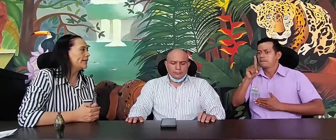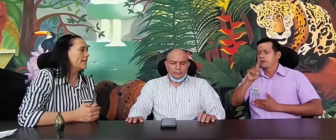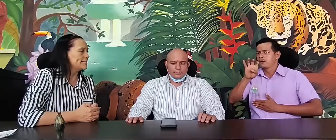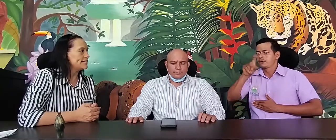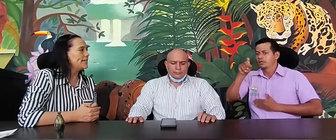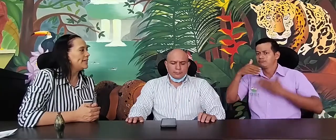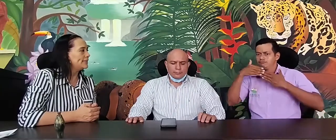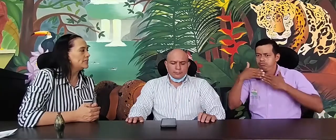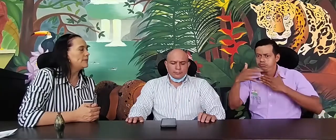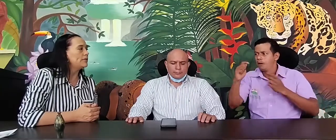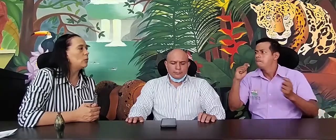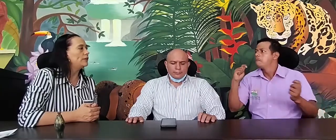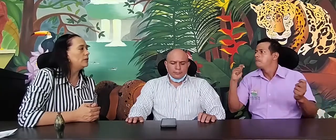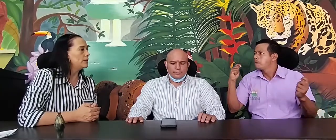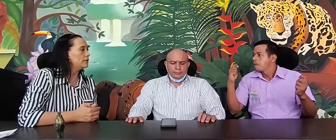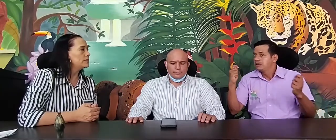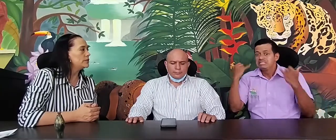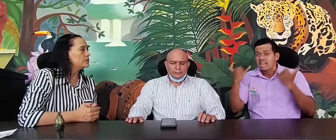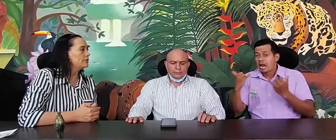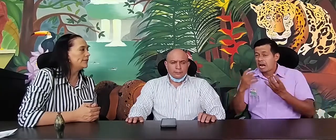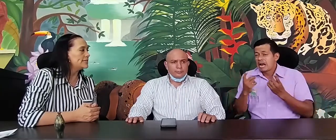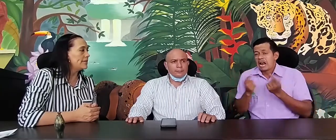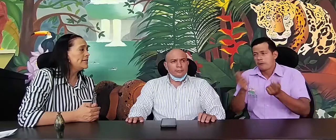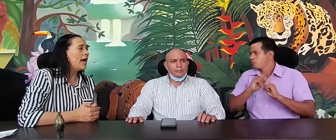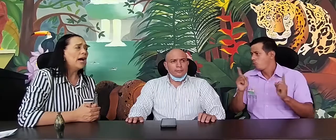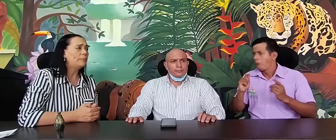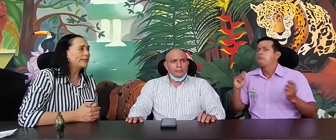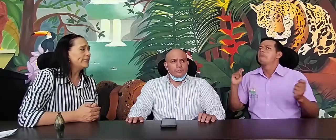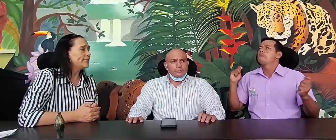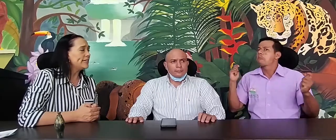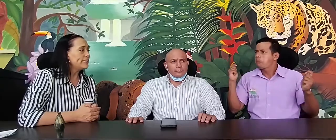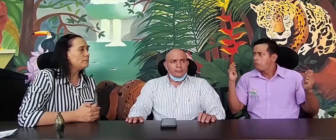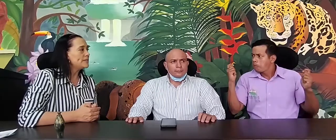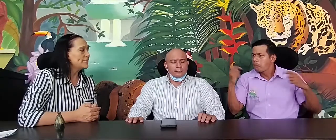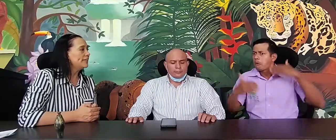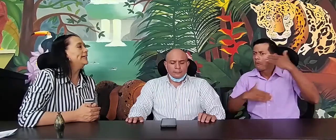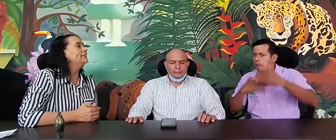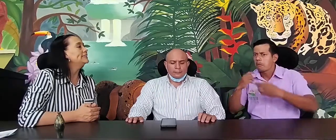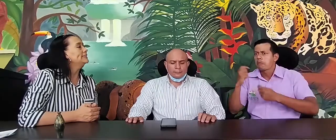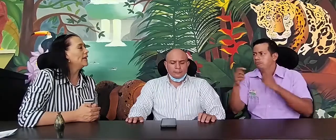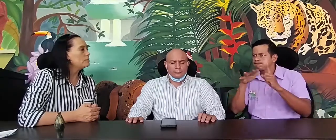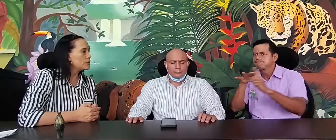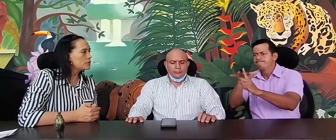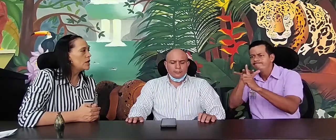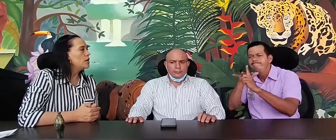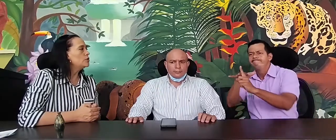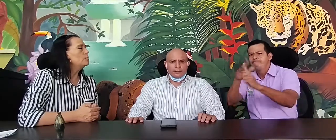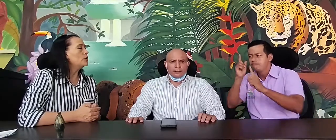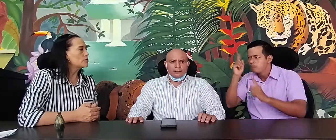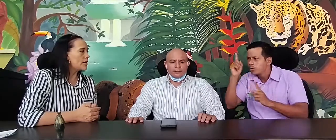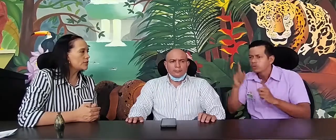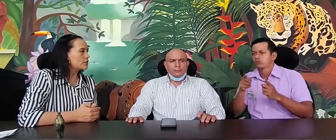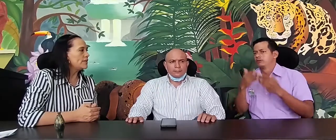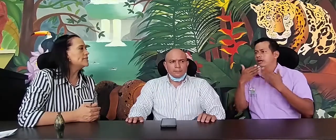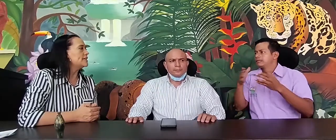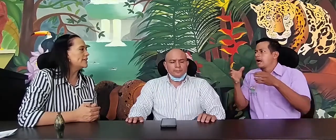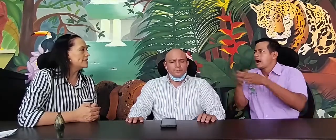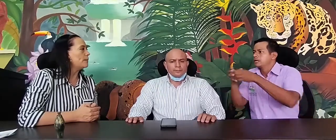Gracias a la ley 3.24 de 1996, a partir de allí empiezan durando los cambios y un proceso de incidencia